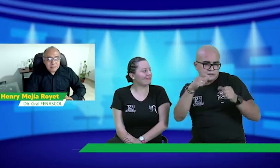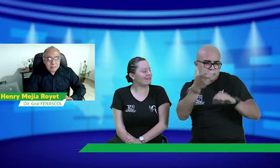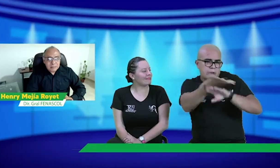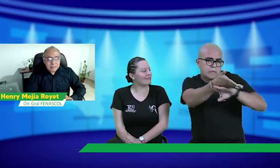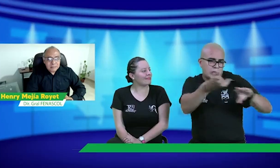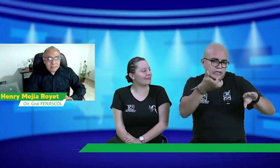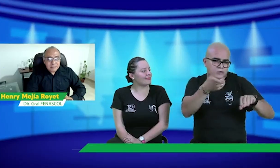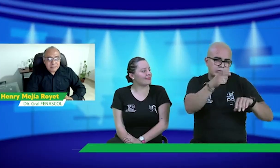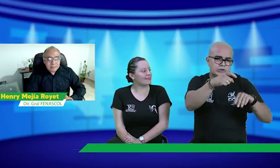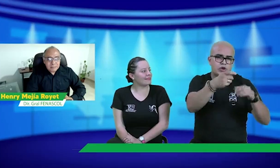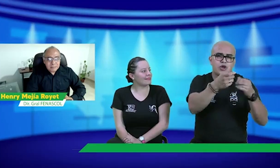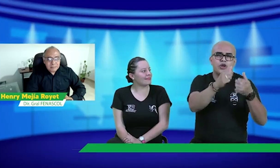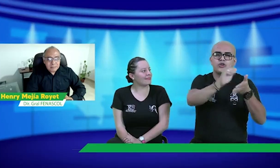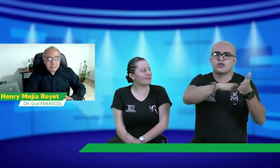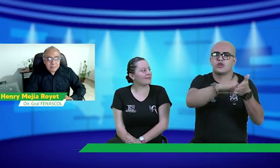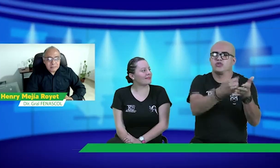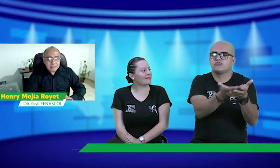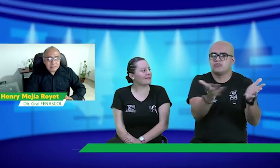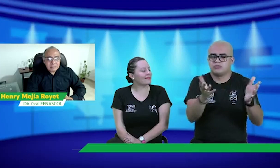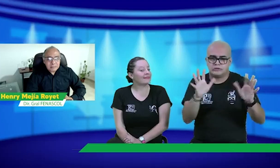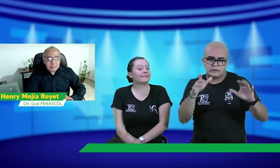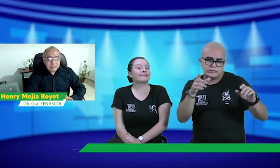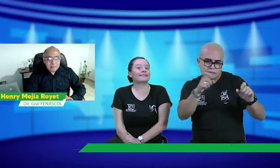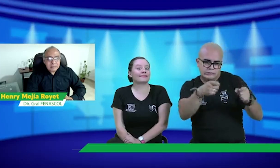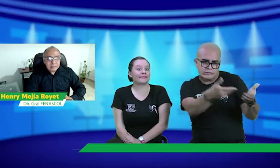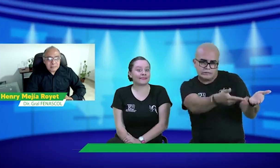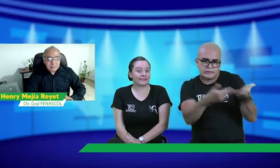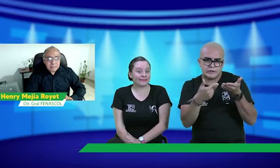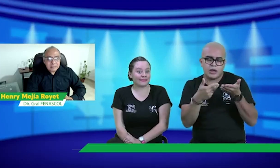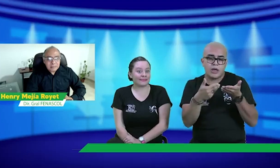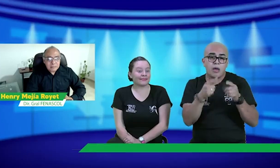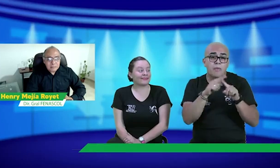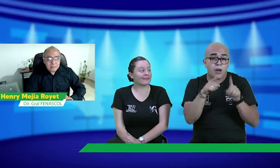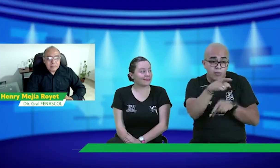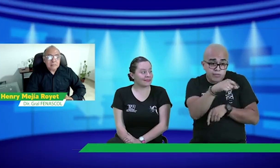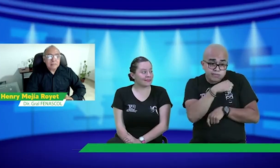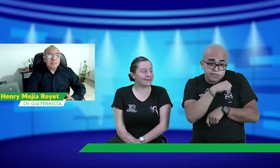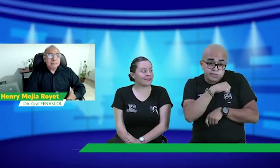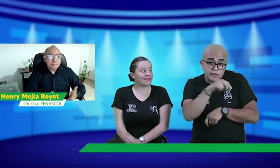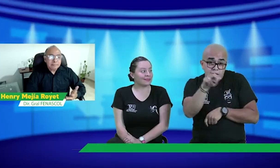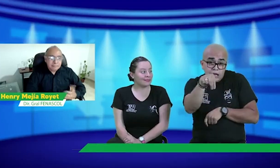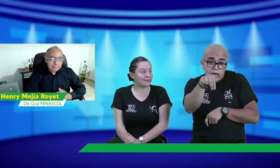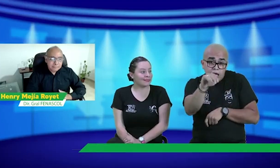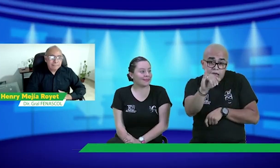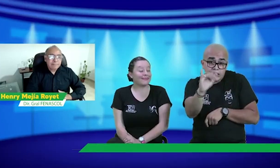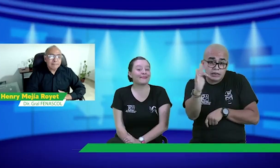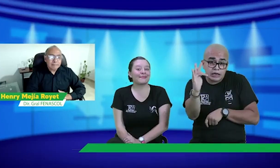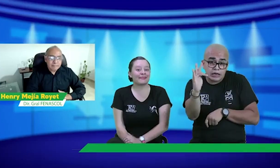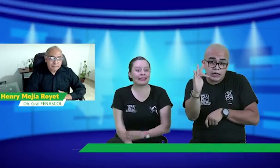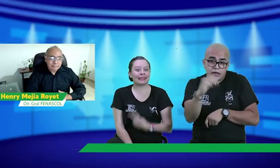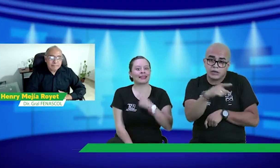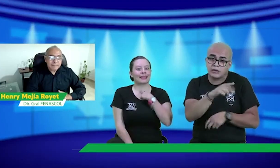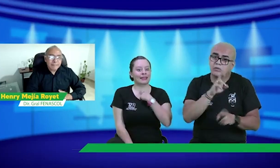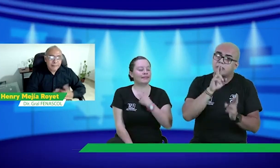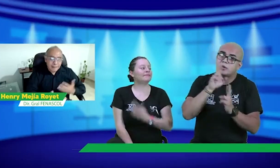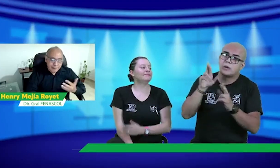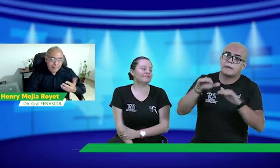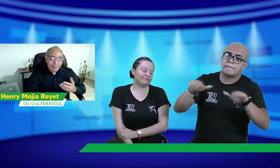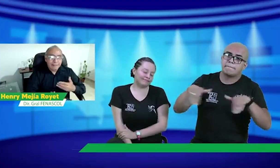No sé, algún colegio, pide algún material, algún, algún pedido, entonces ellos preguntan, ¿tienen